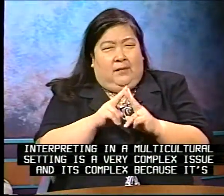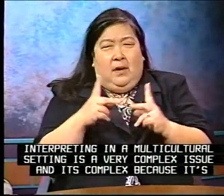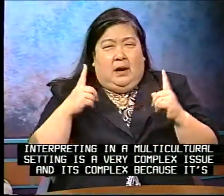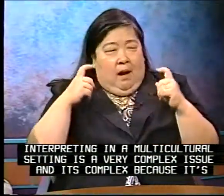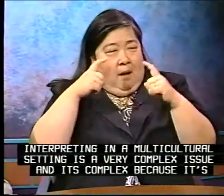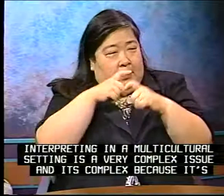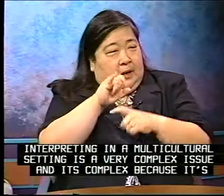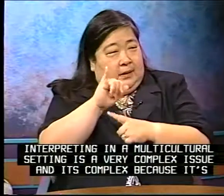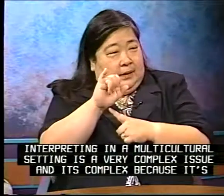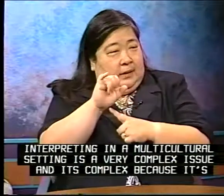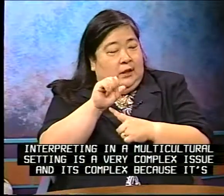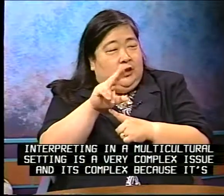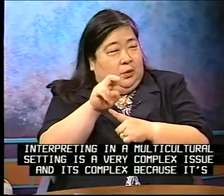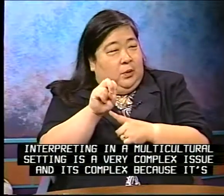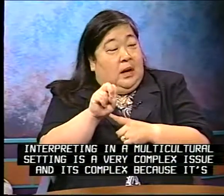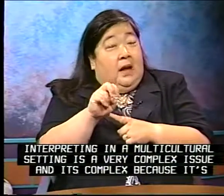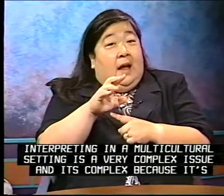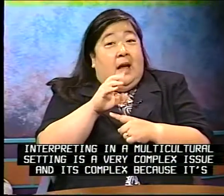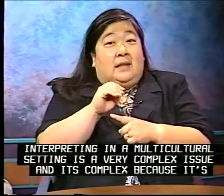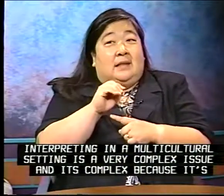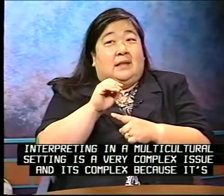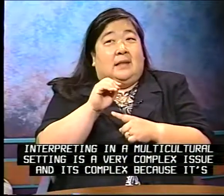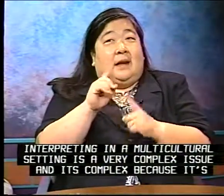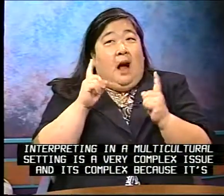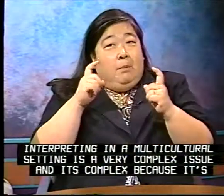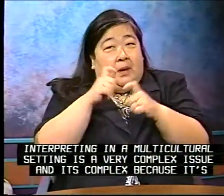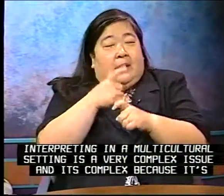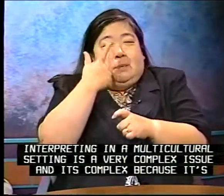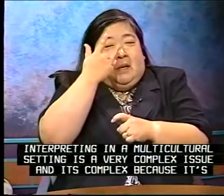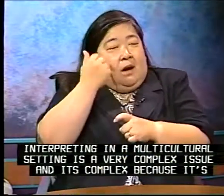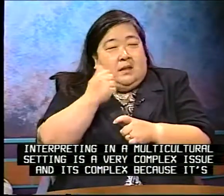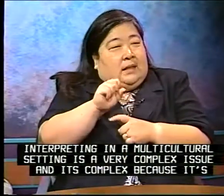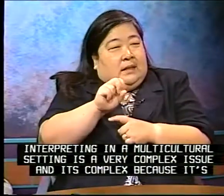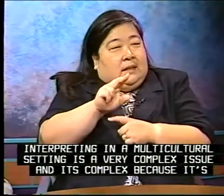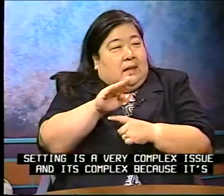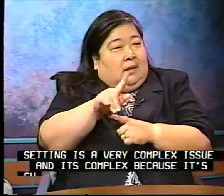a very complex issue, and it's complex because it's subtle.